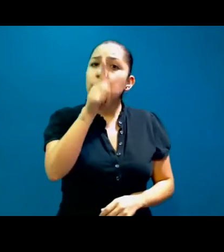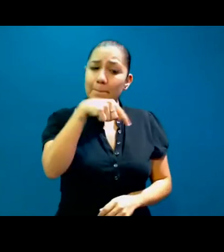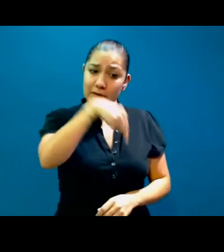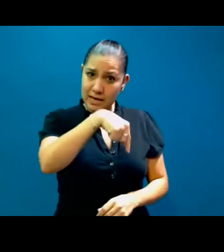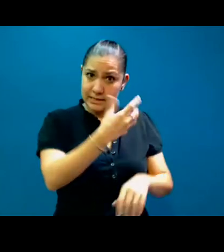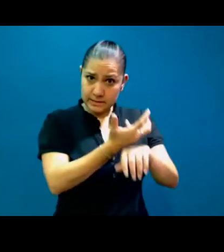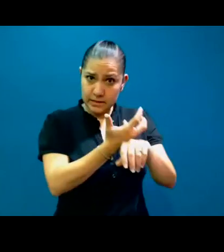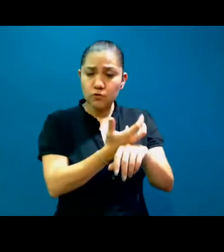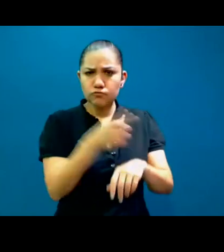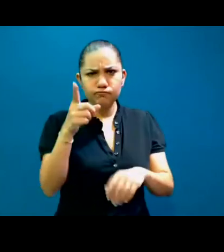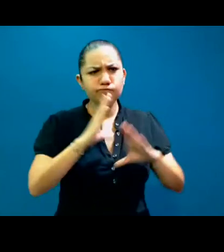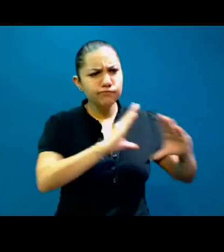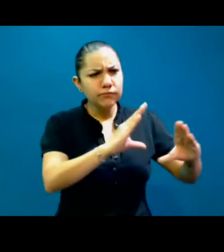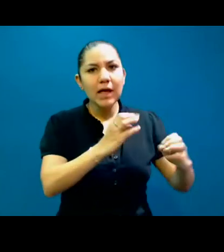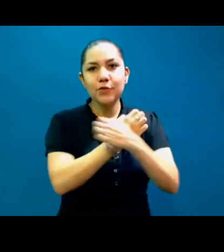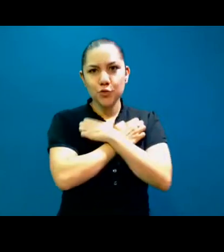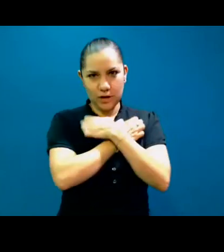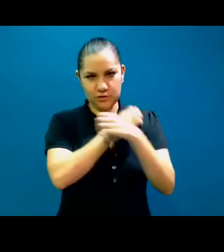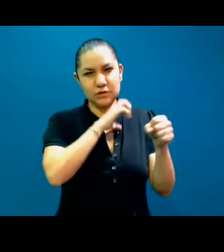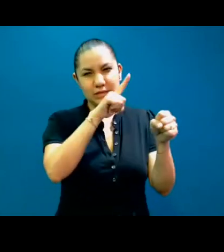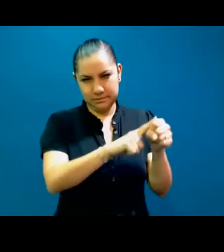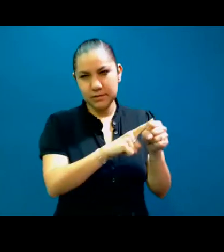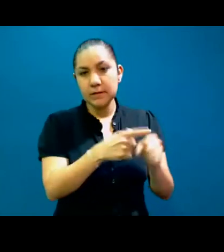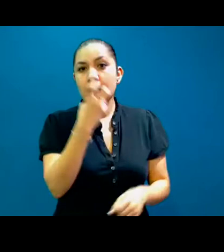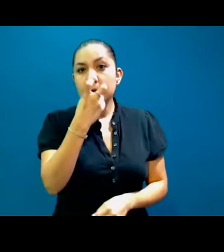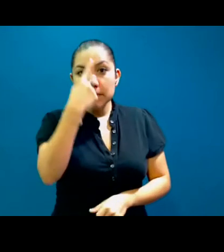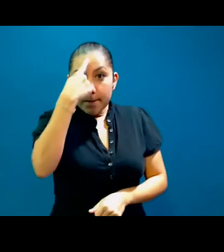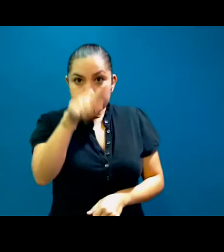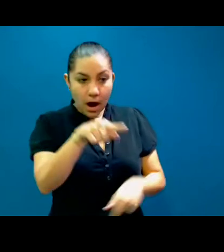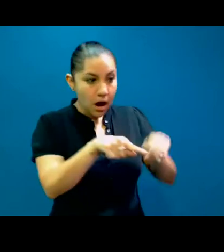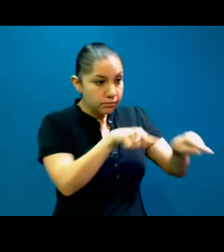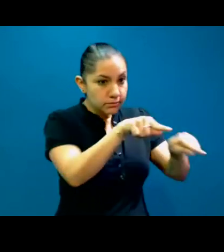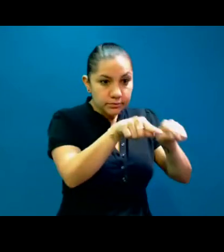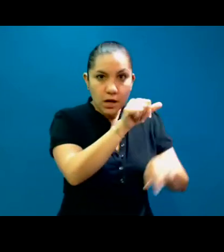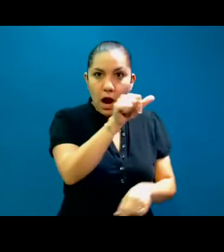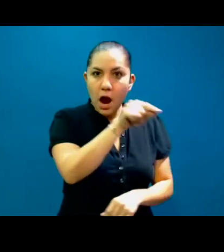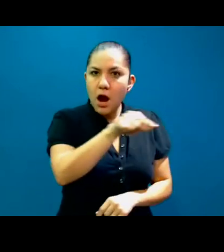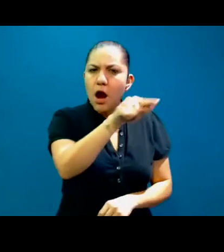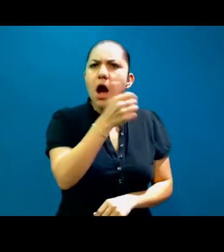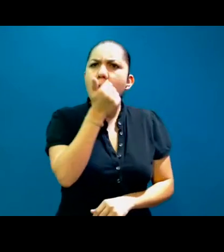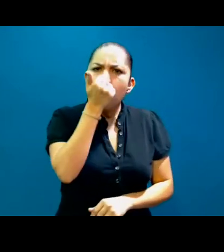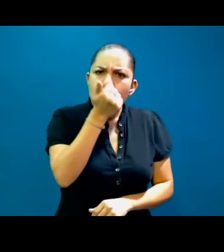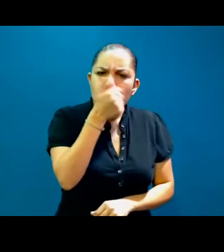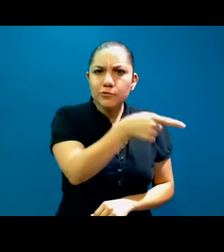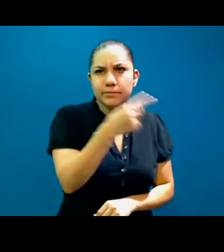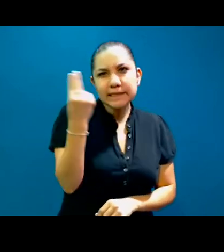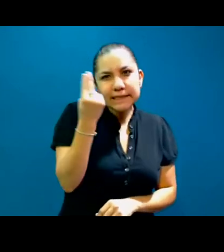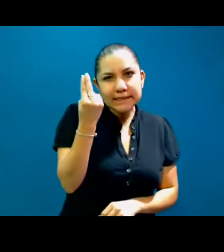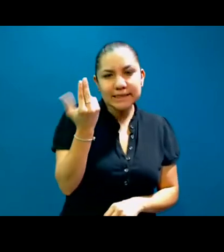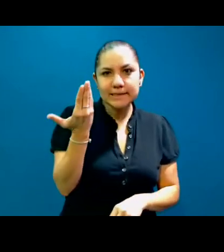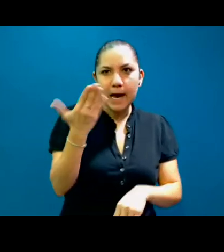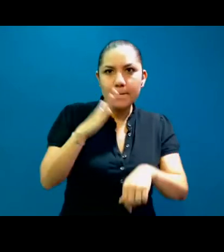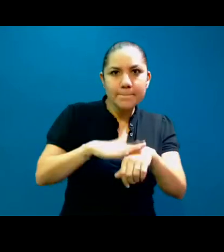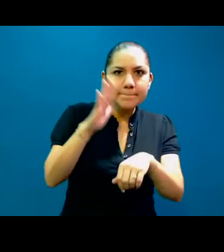muy importante que se da a estudiantes que necesiten un poquito de ayuda en el sentido de que necesitan ver más